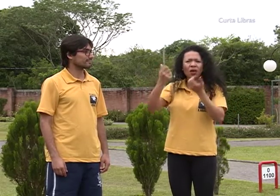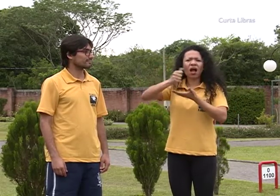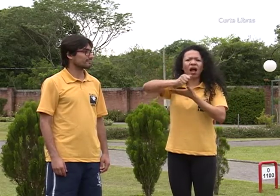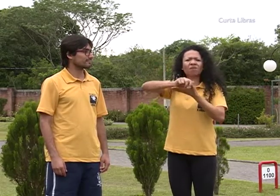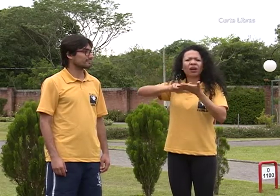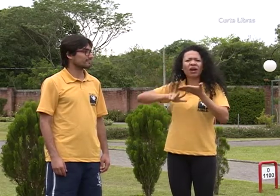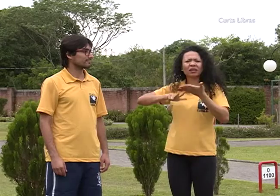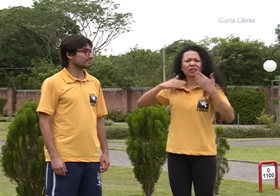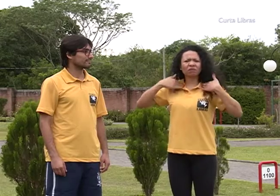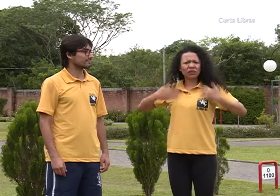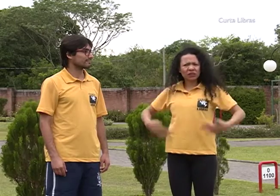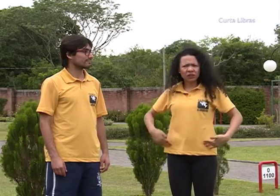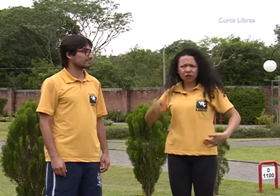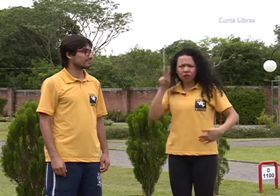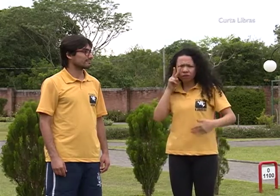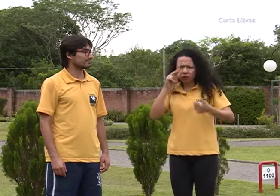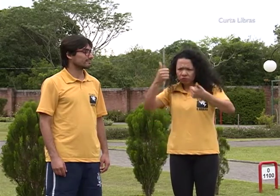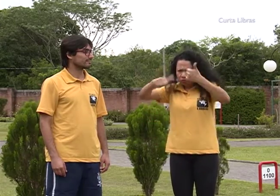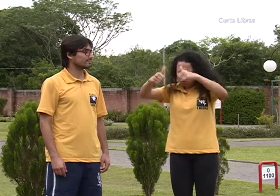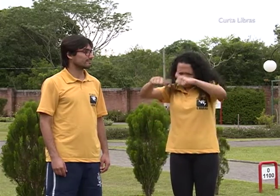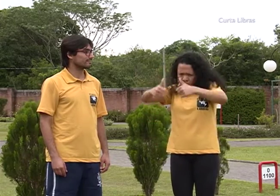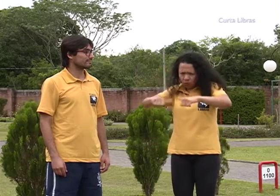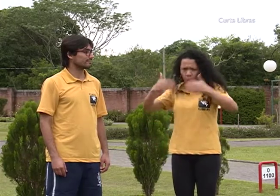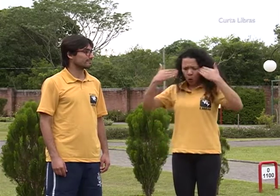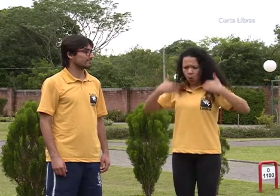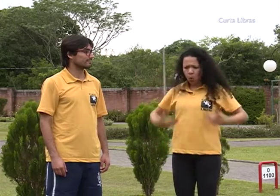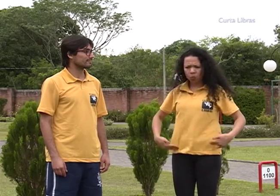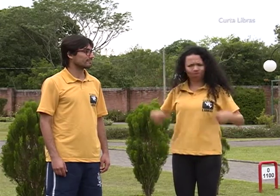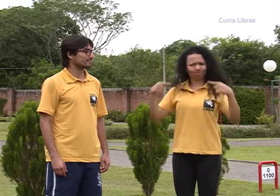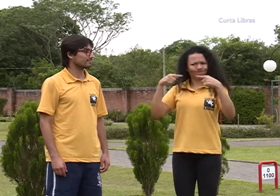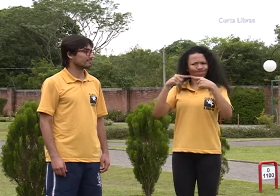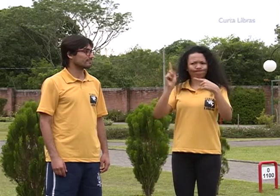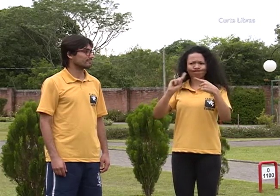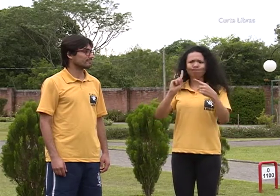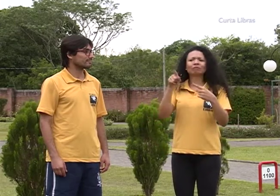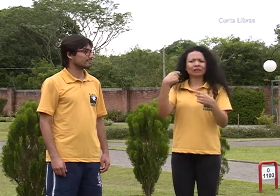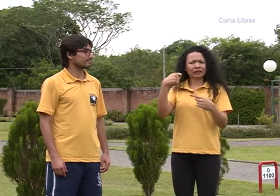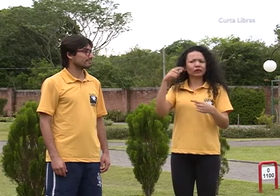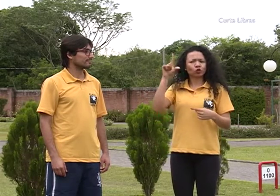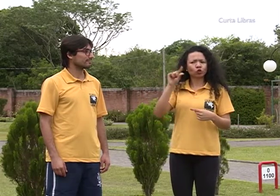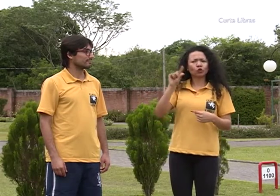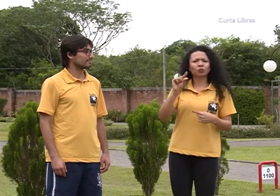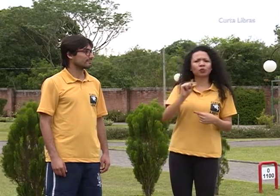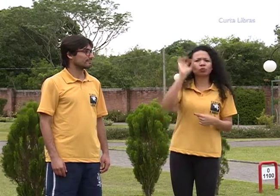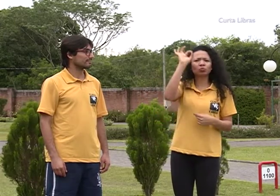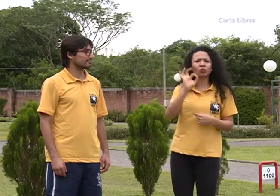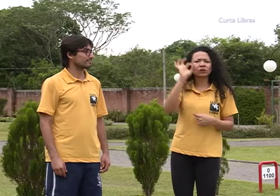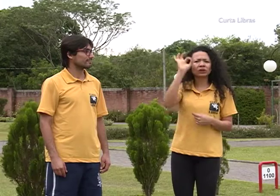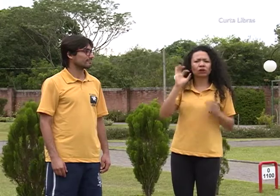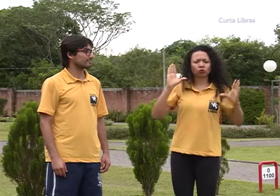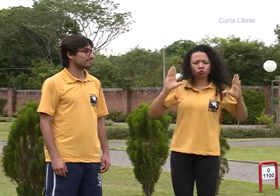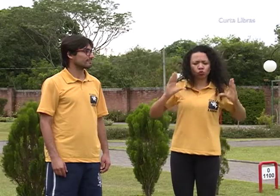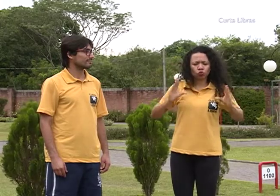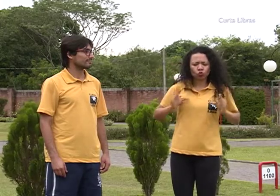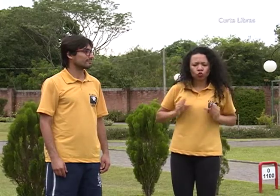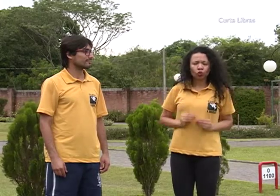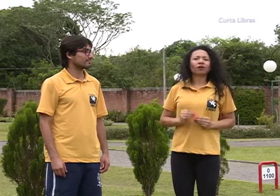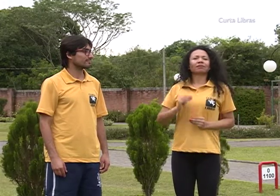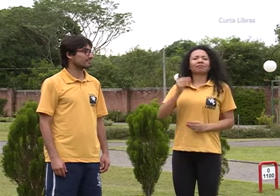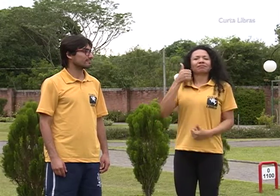física, para saber quais exercícios irão combinar, para que diminua essa porcentagem para o emagrecimento. Assim